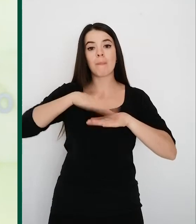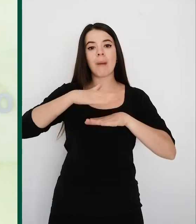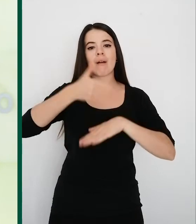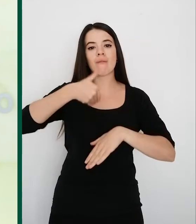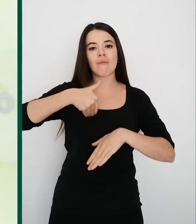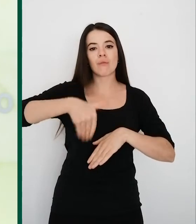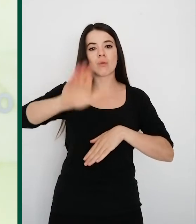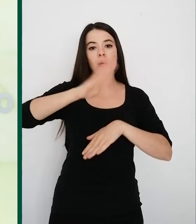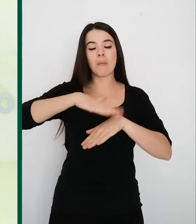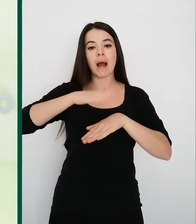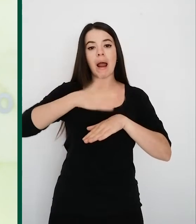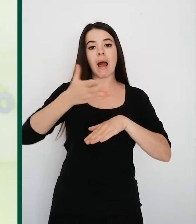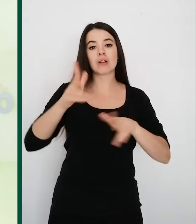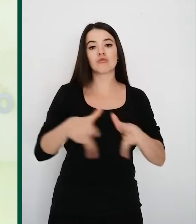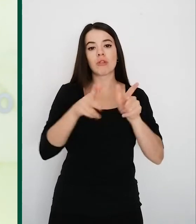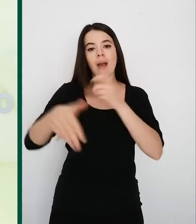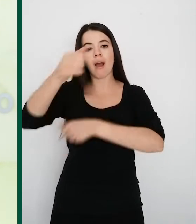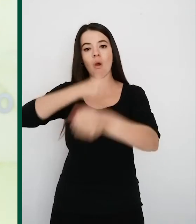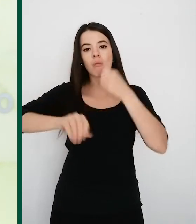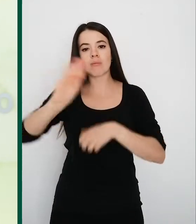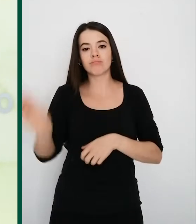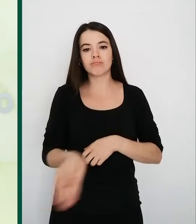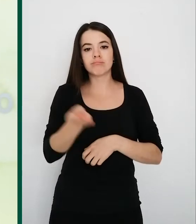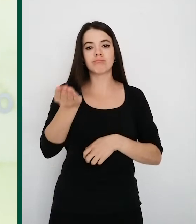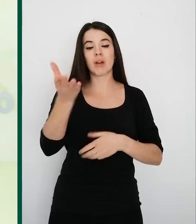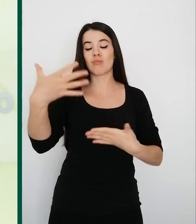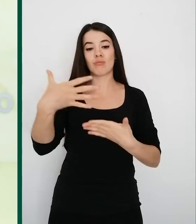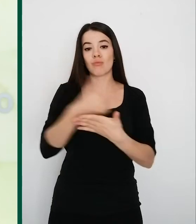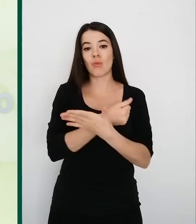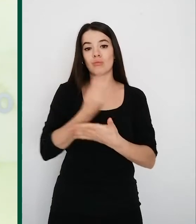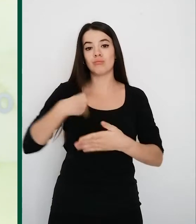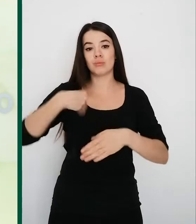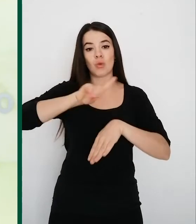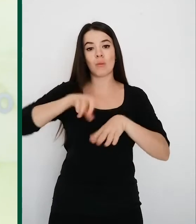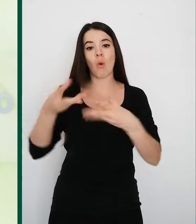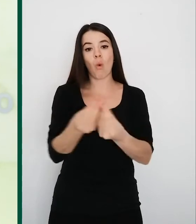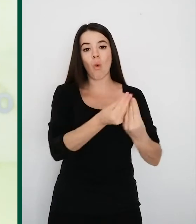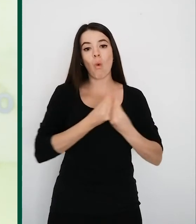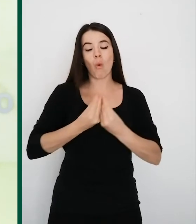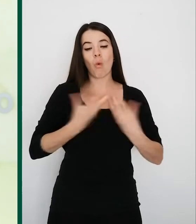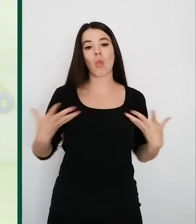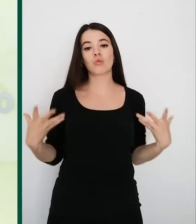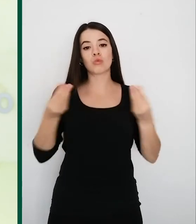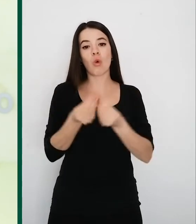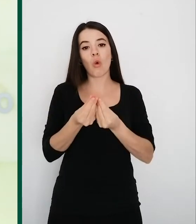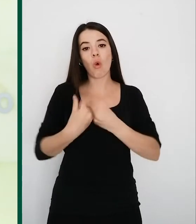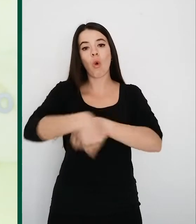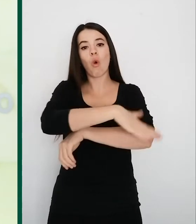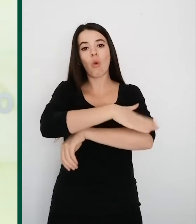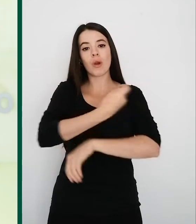la reconstrucción social y económica en la que estamos todos a la vez de la mano del Gobierno de España. Ha